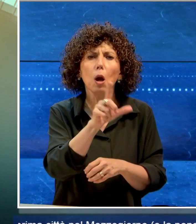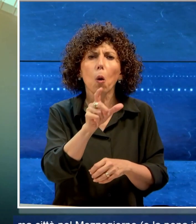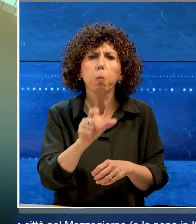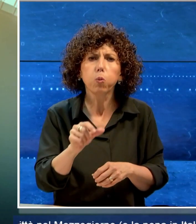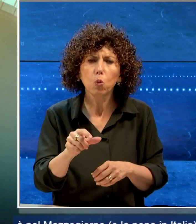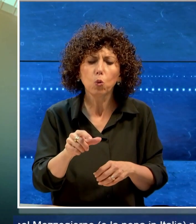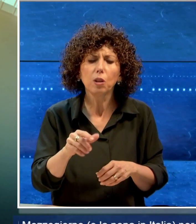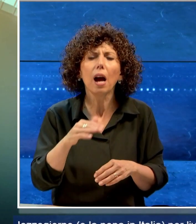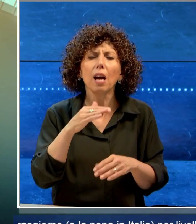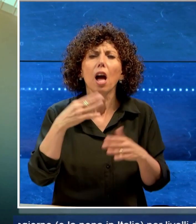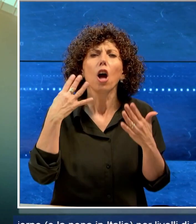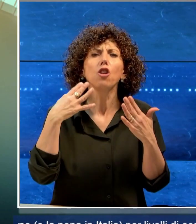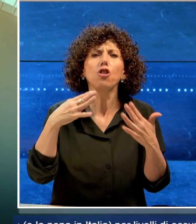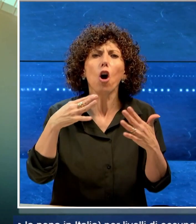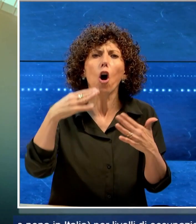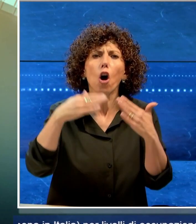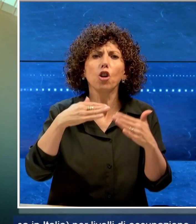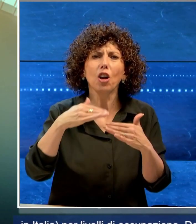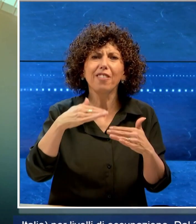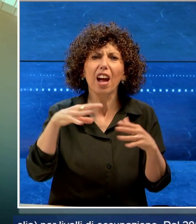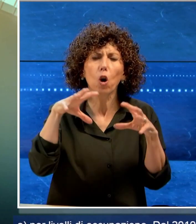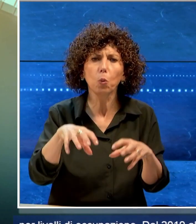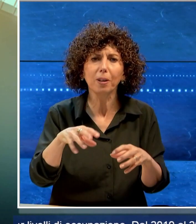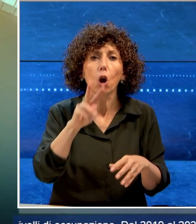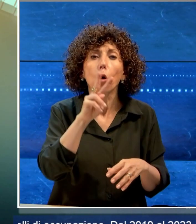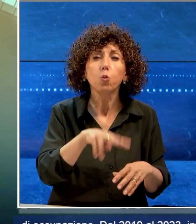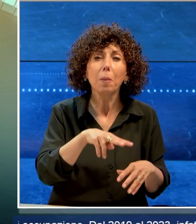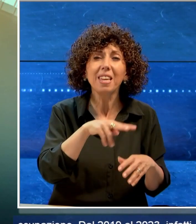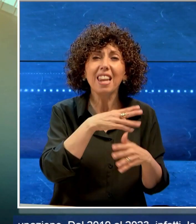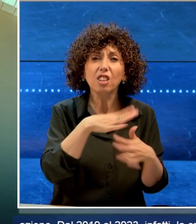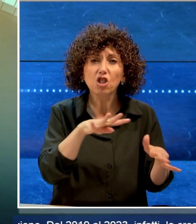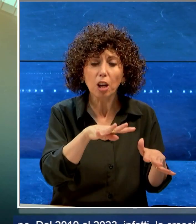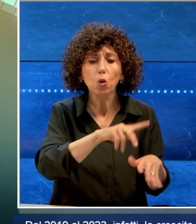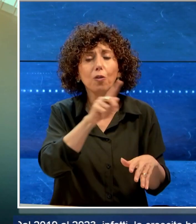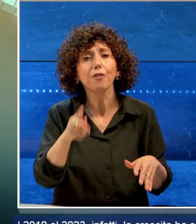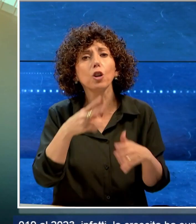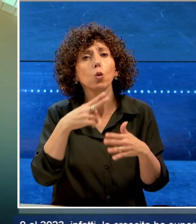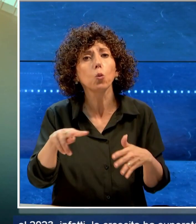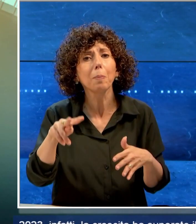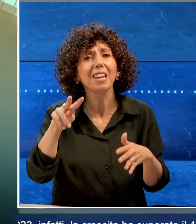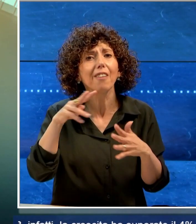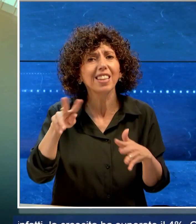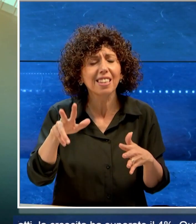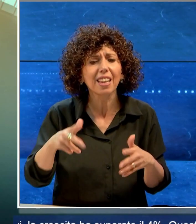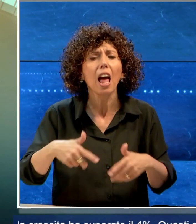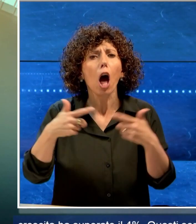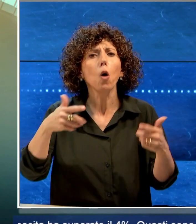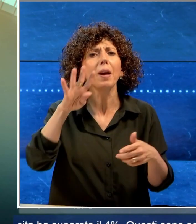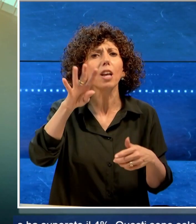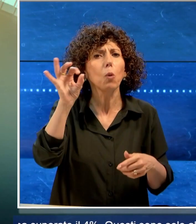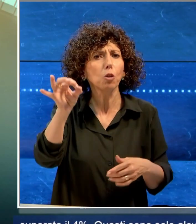di occupazione. Dal 2019 al 2023 la crescita ha superato il 4%.